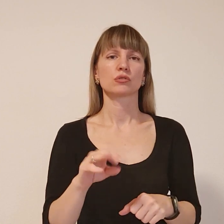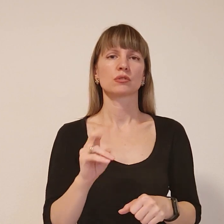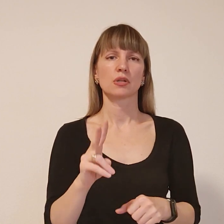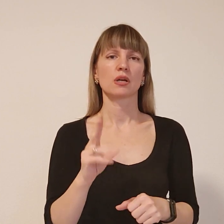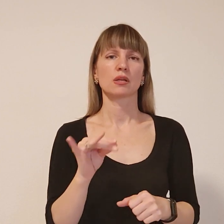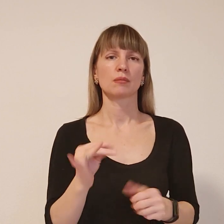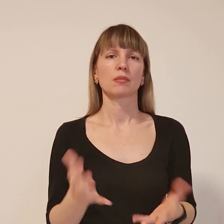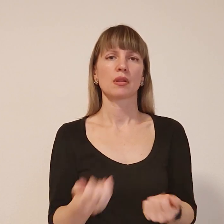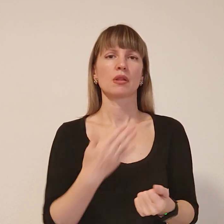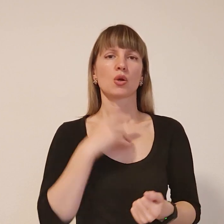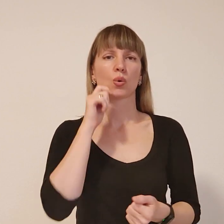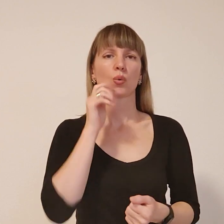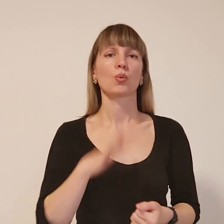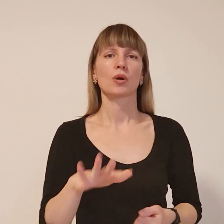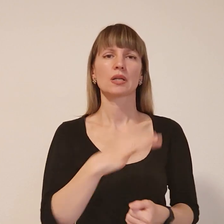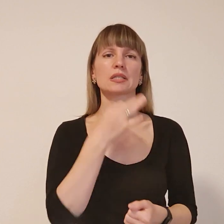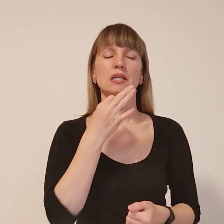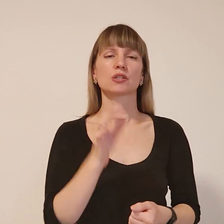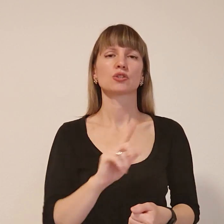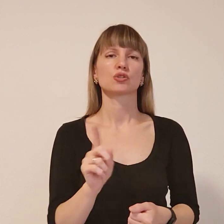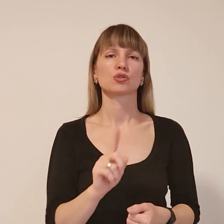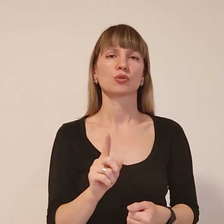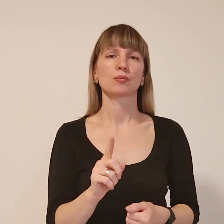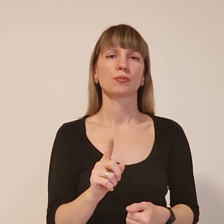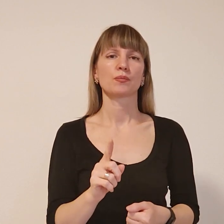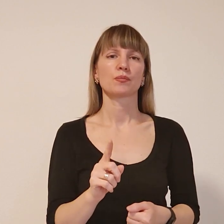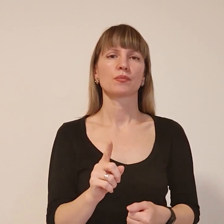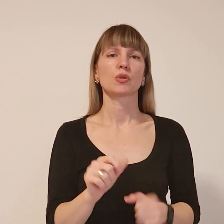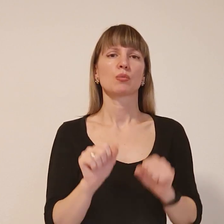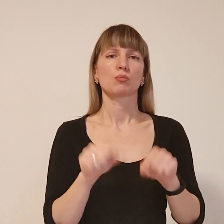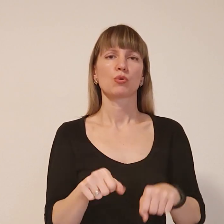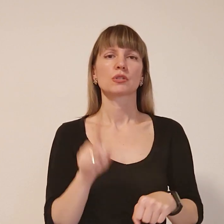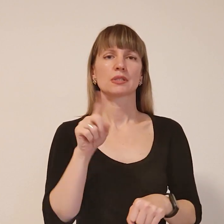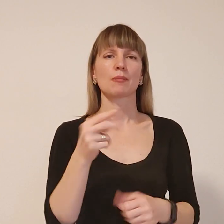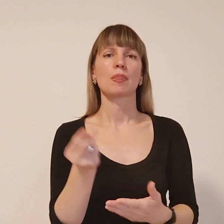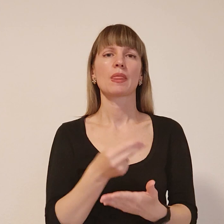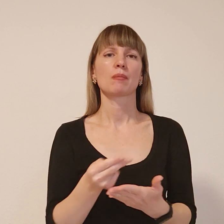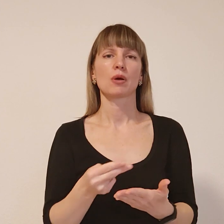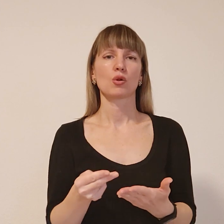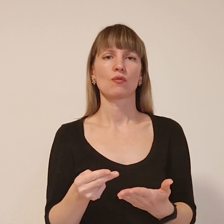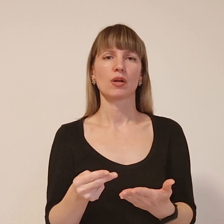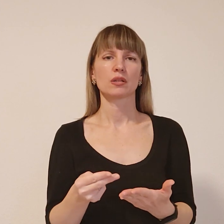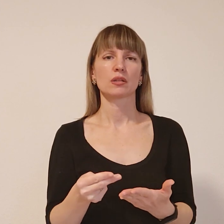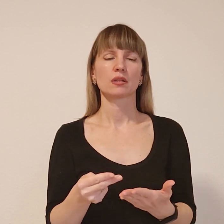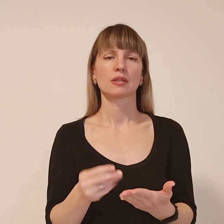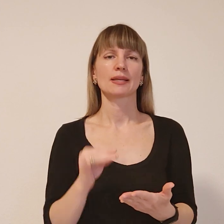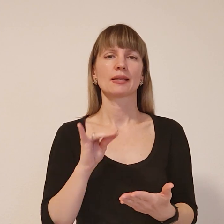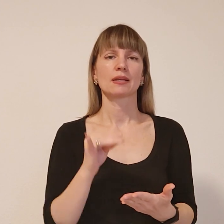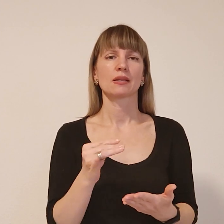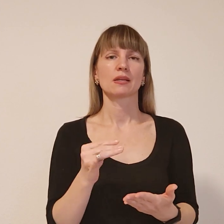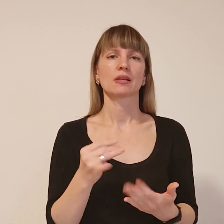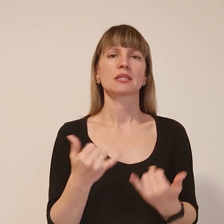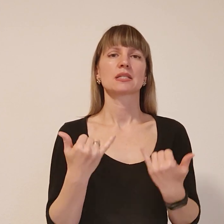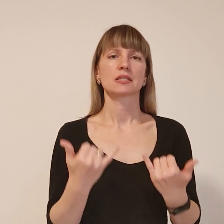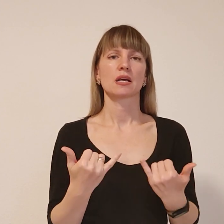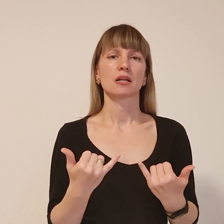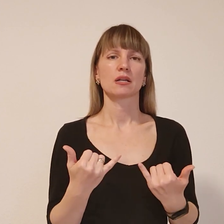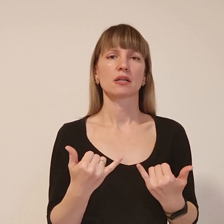Україну. Сказали, що, щоб можна було там намалювати. Ну і, звичайно, зараз ні у кого